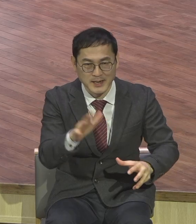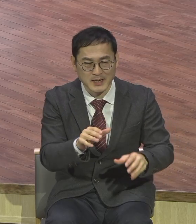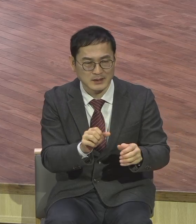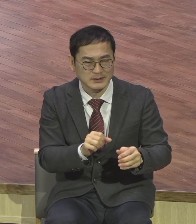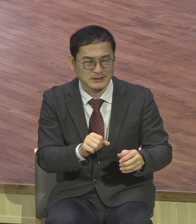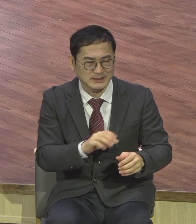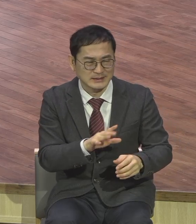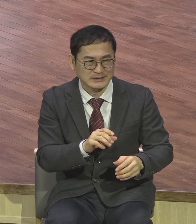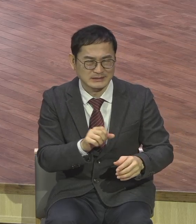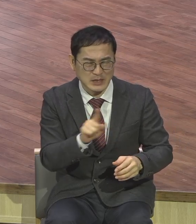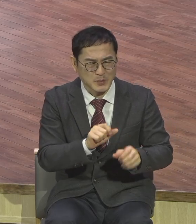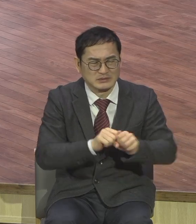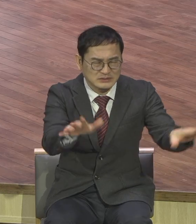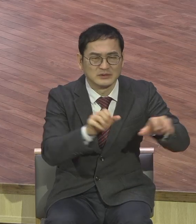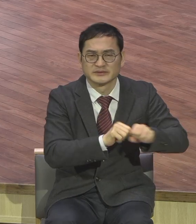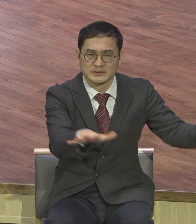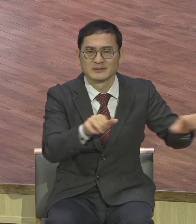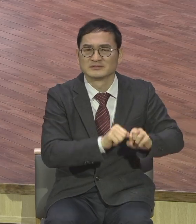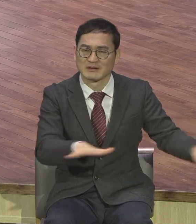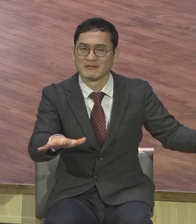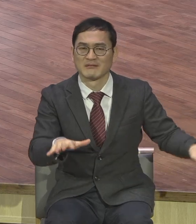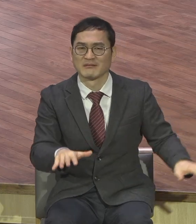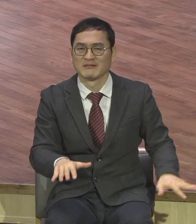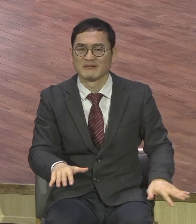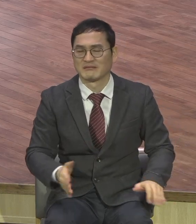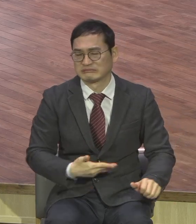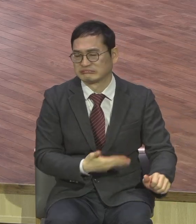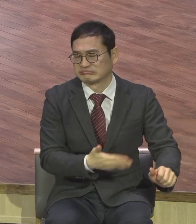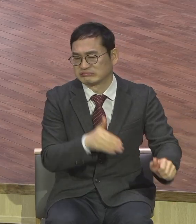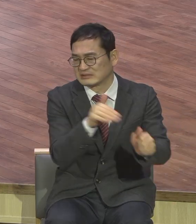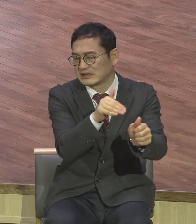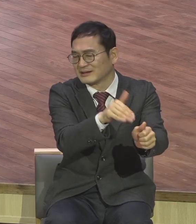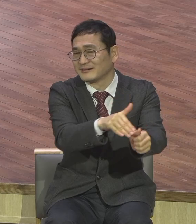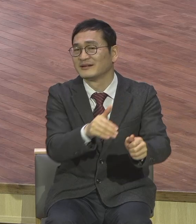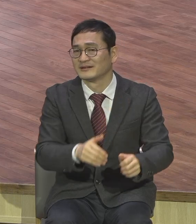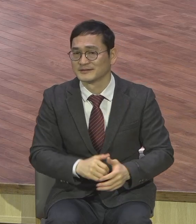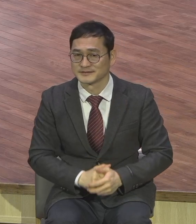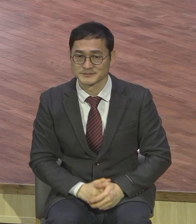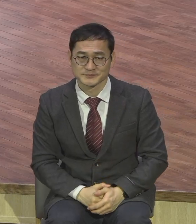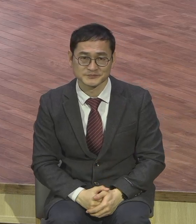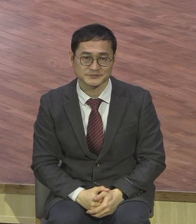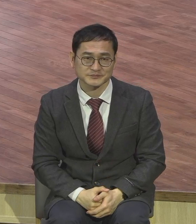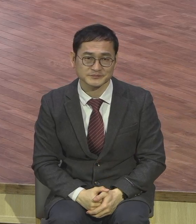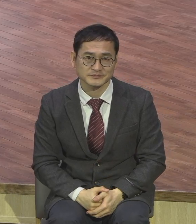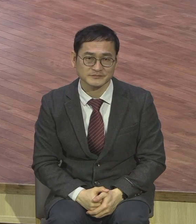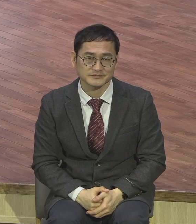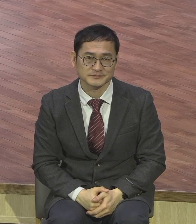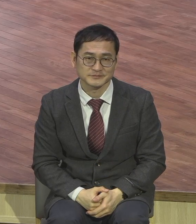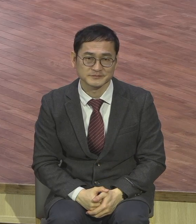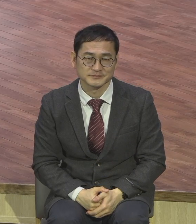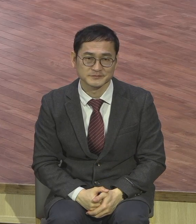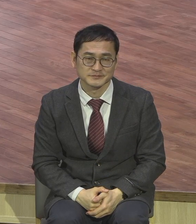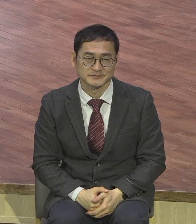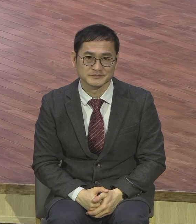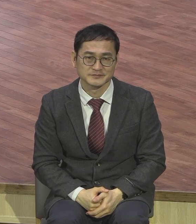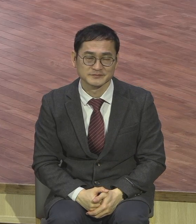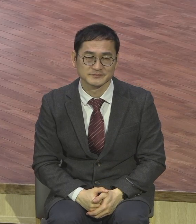흩어버려요 흩어버려요 흩어지게 해방하는 자 다시 말하면 어떻게 해지든지